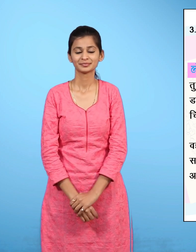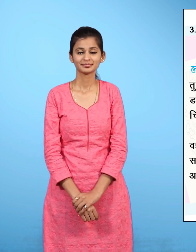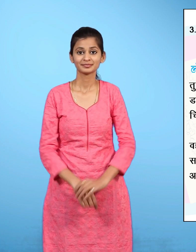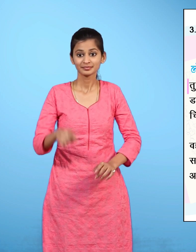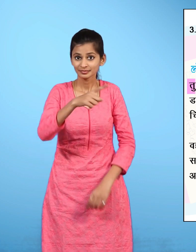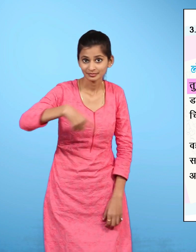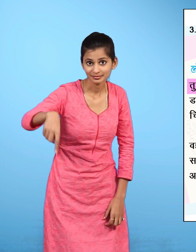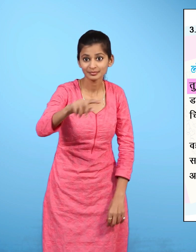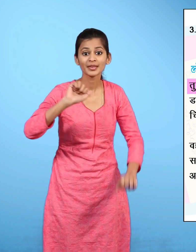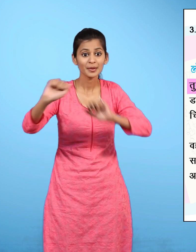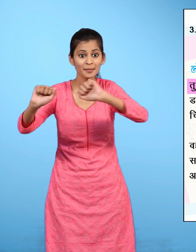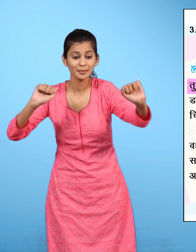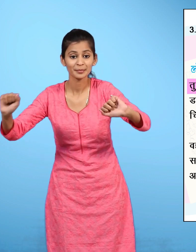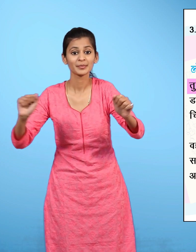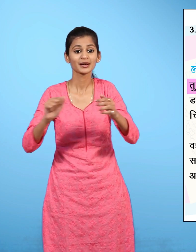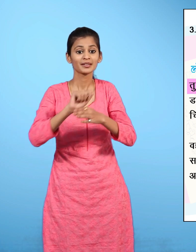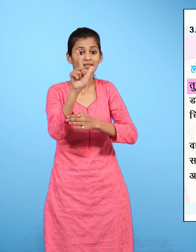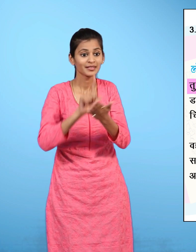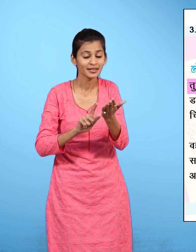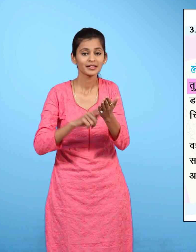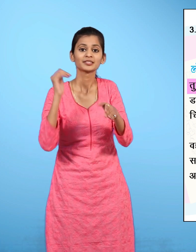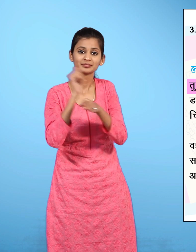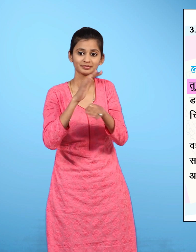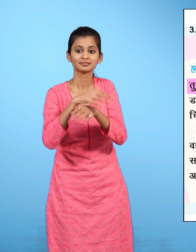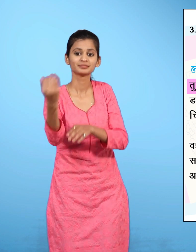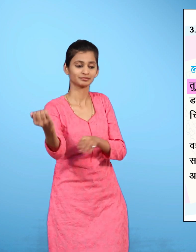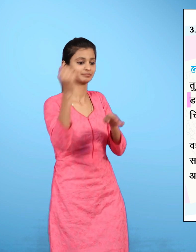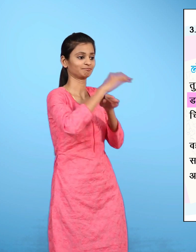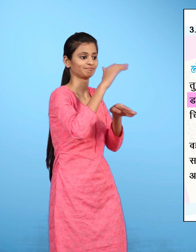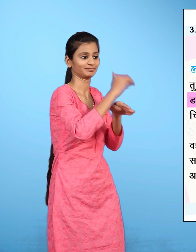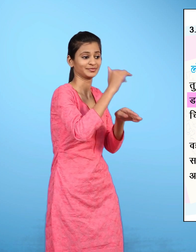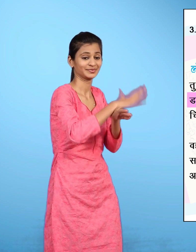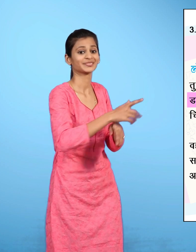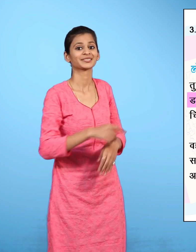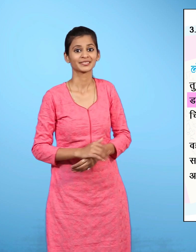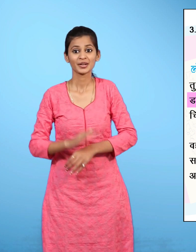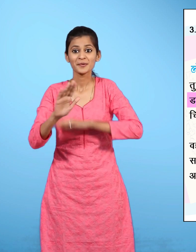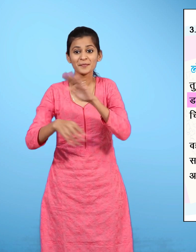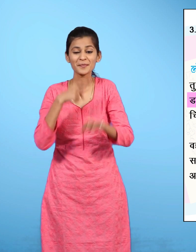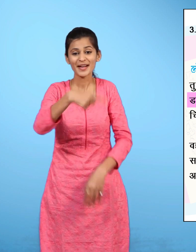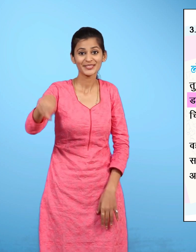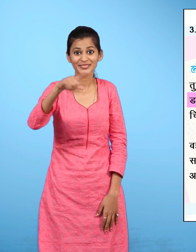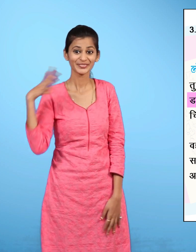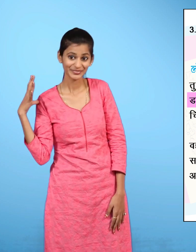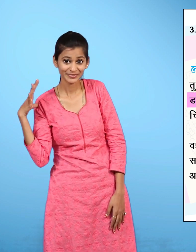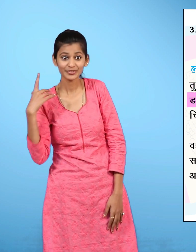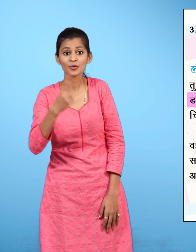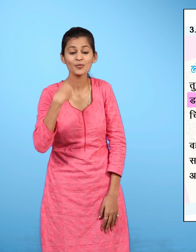तुम सब अपनी अपनी चिठी इसके अंदर डाल दो और इंतिजार करो अपनी